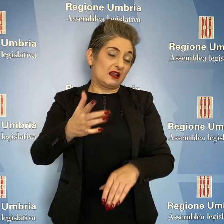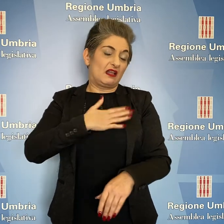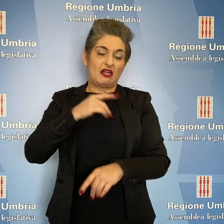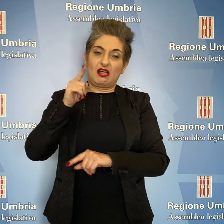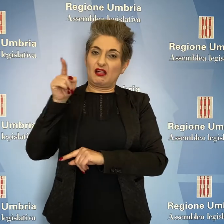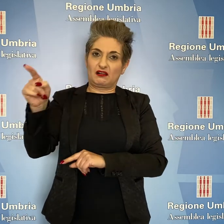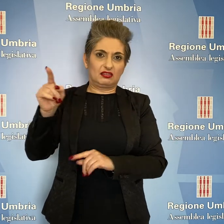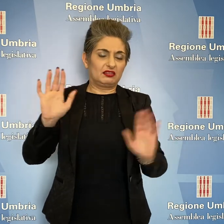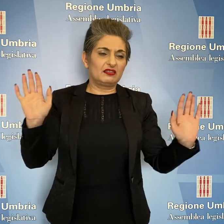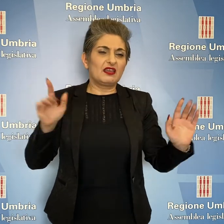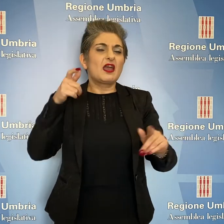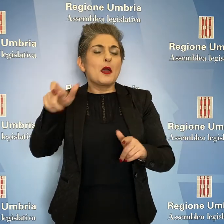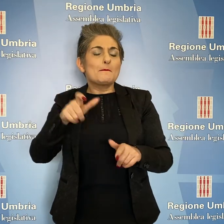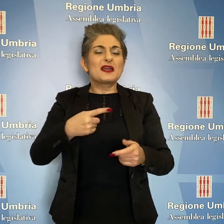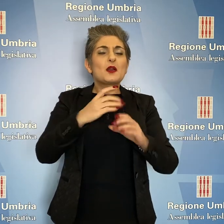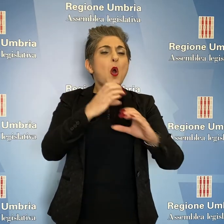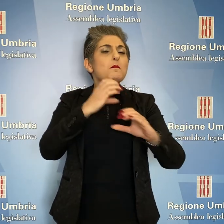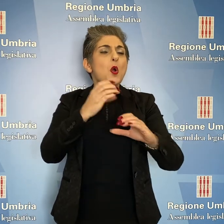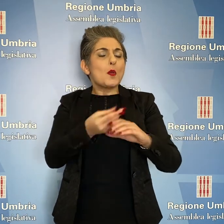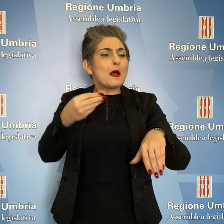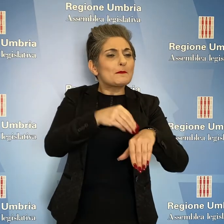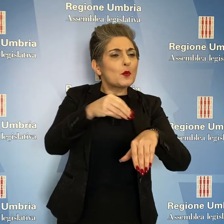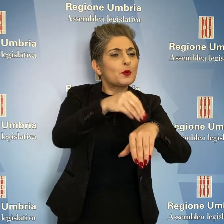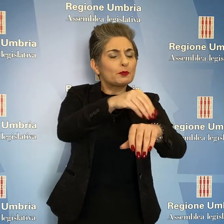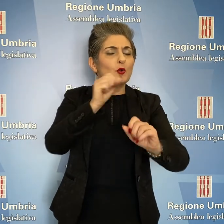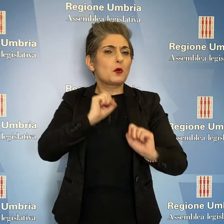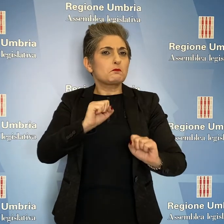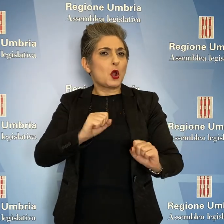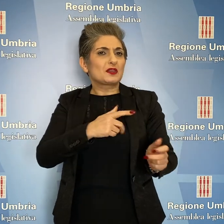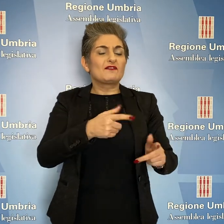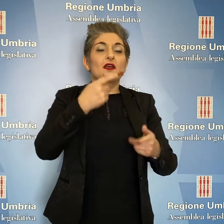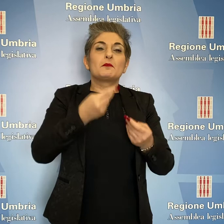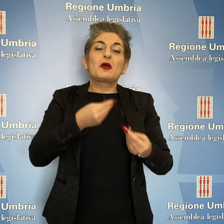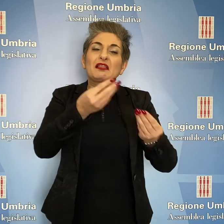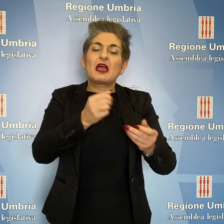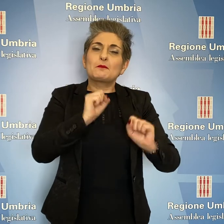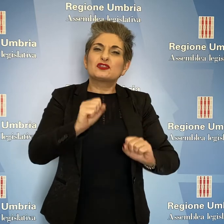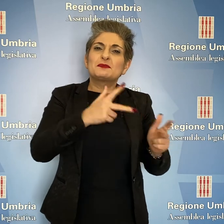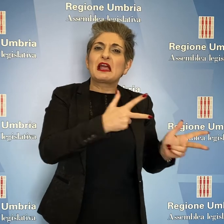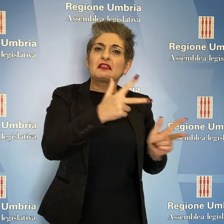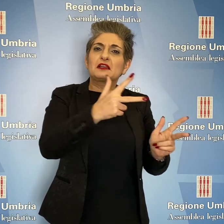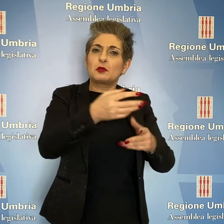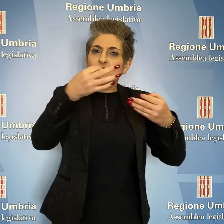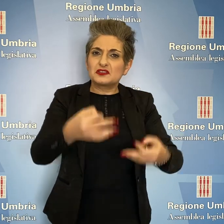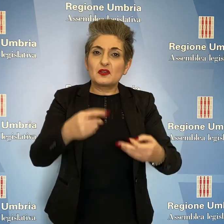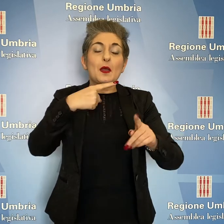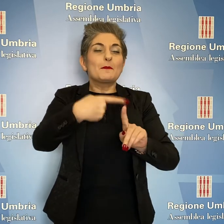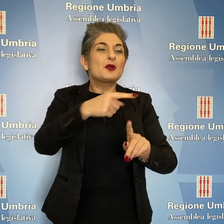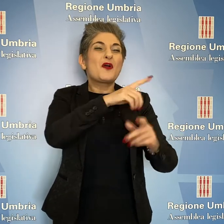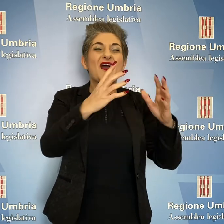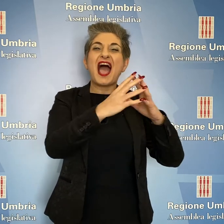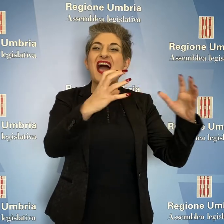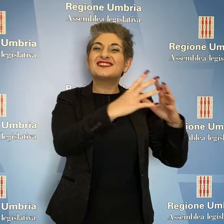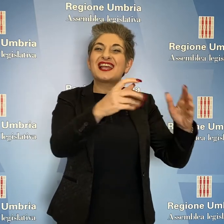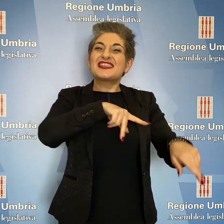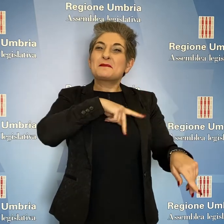ritardo senza attivare bus aggiuntivi che avrebbero permesso trasporti sicuri e un reddito alle aziende private di